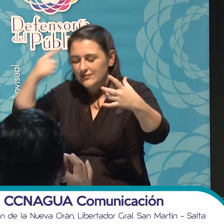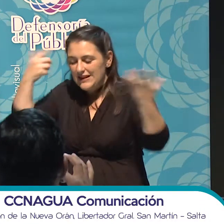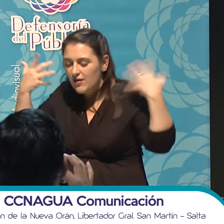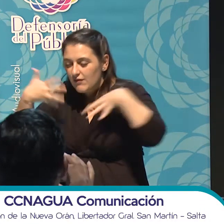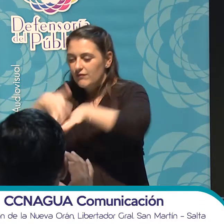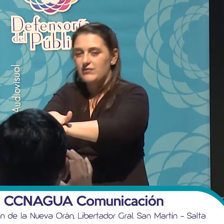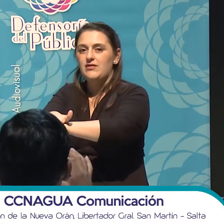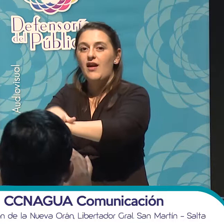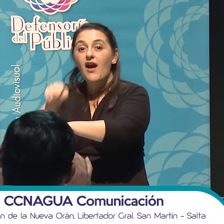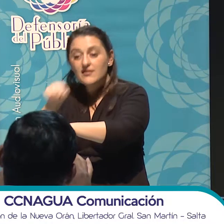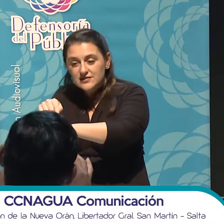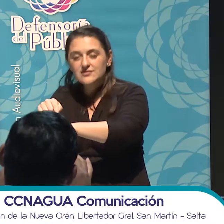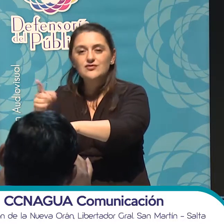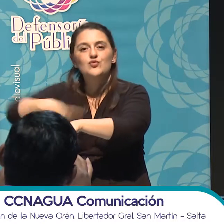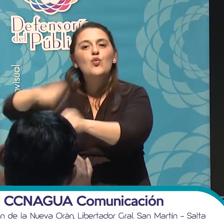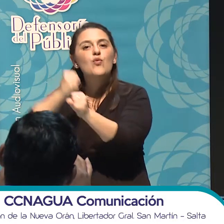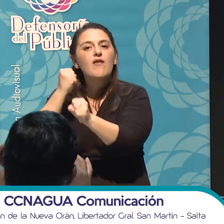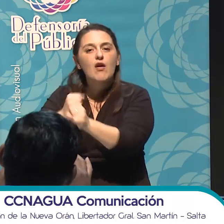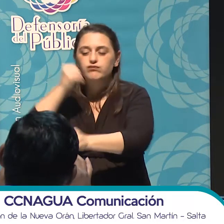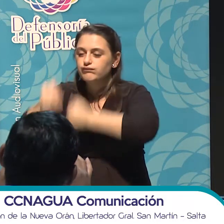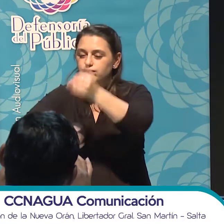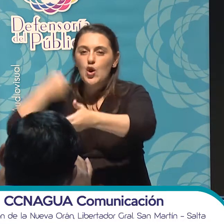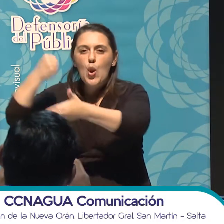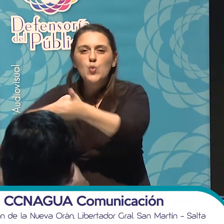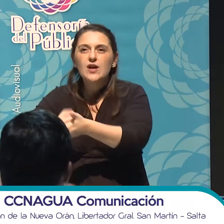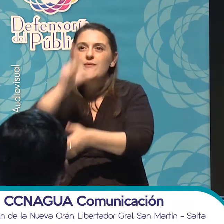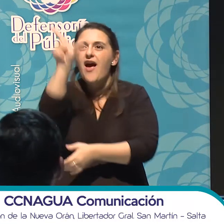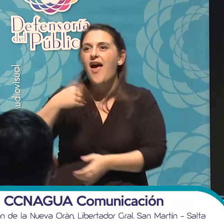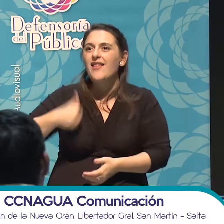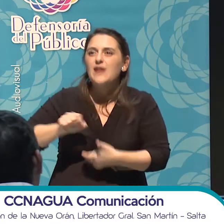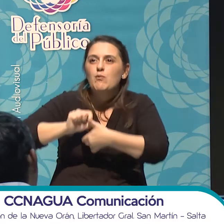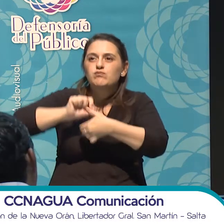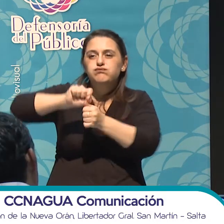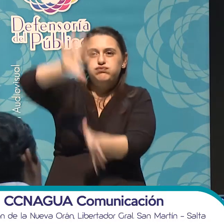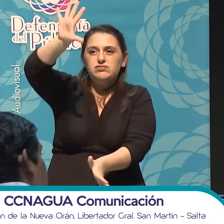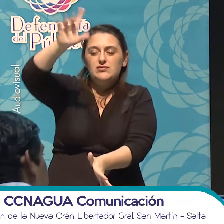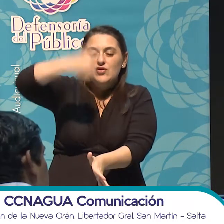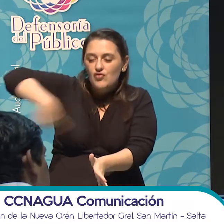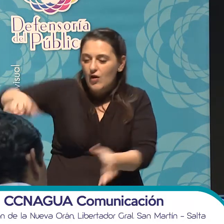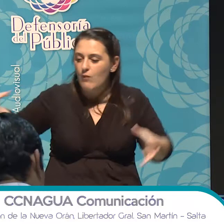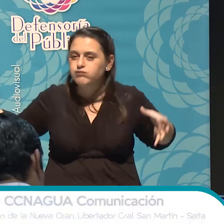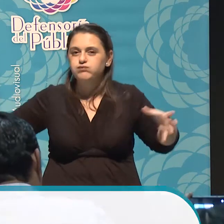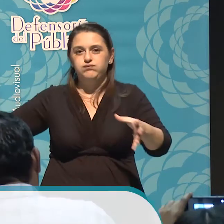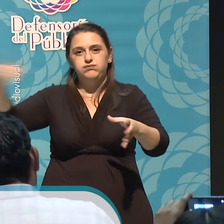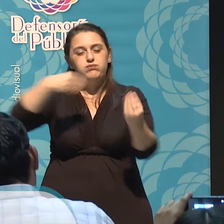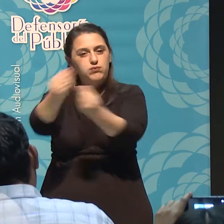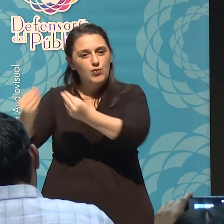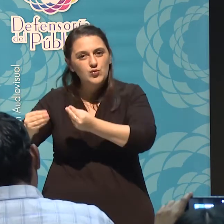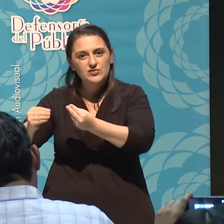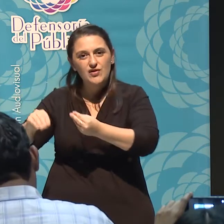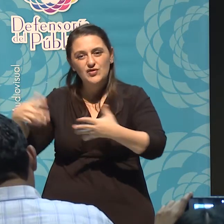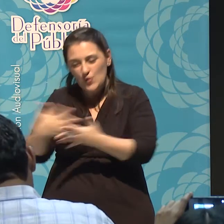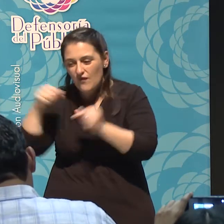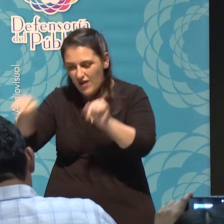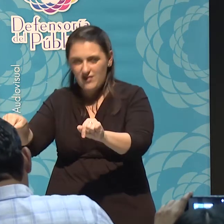y que entre todos hagamos la lucha desde el norte al sur porque somos muchos los que estamos siendo afectados por